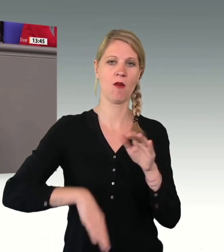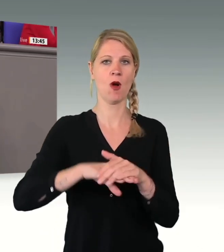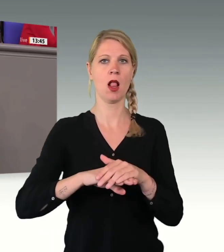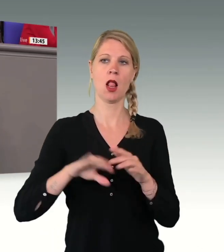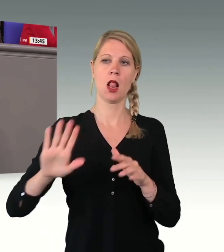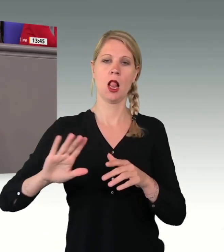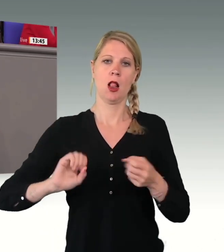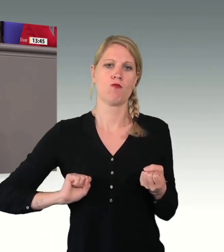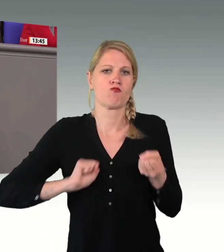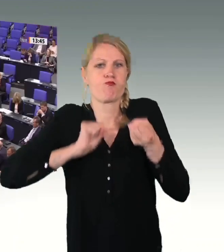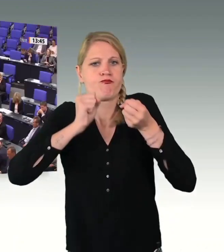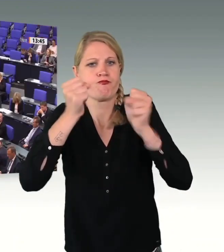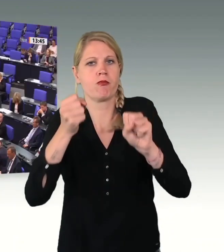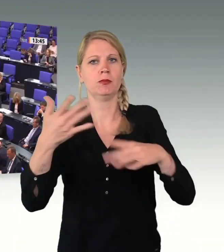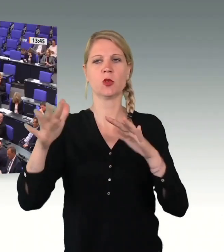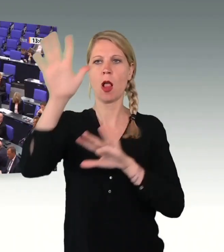Damen und Herren.